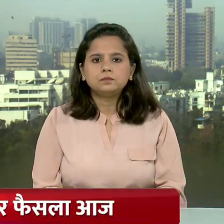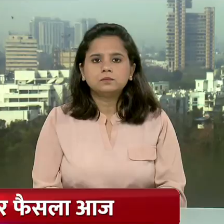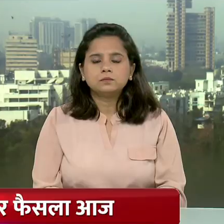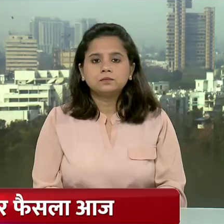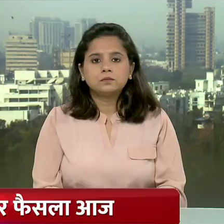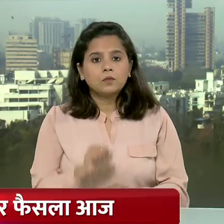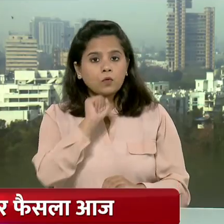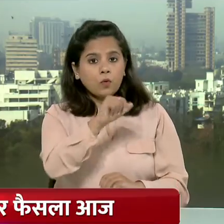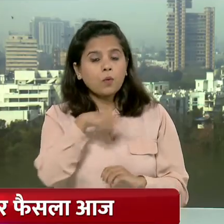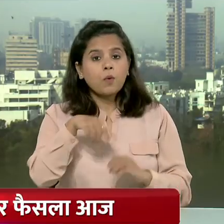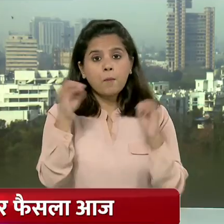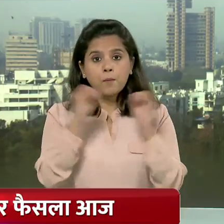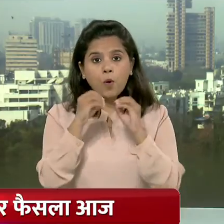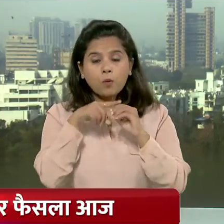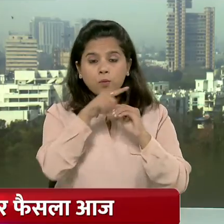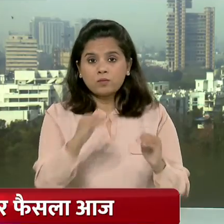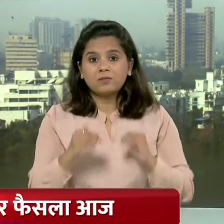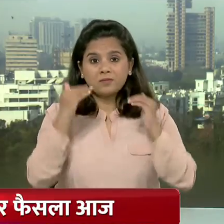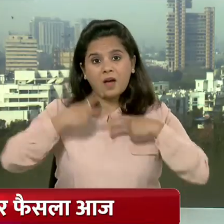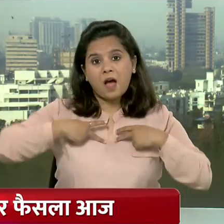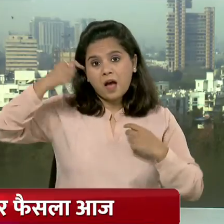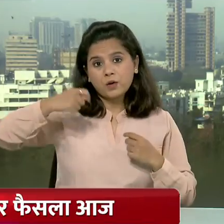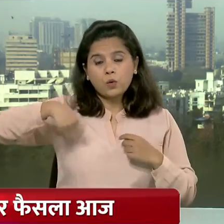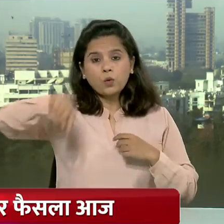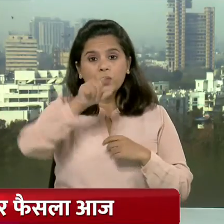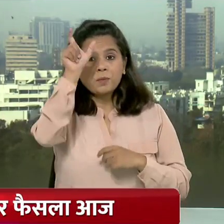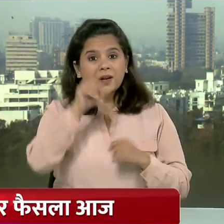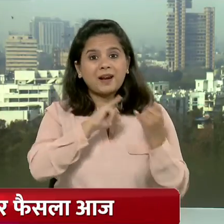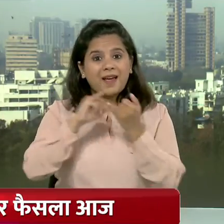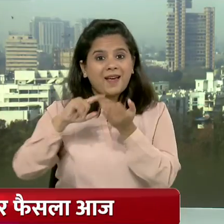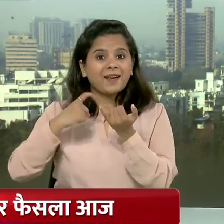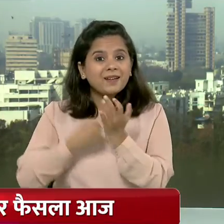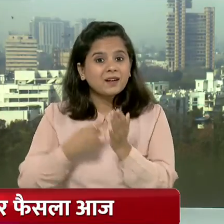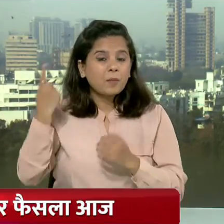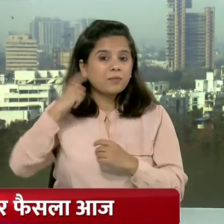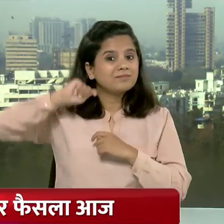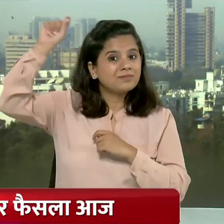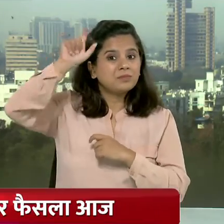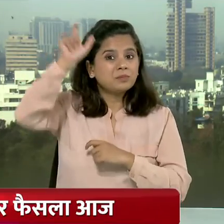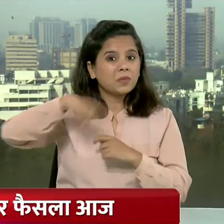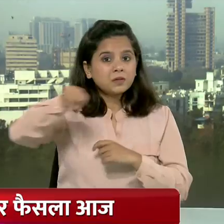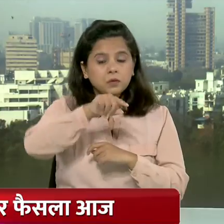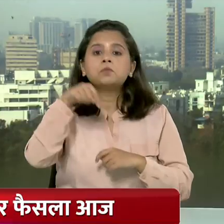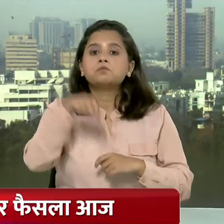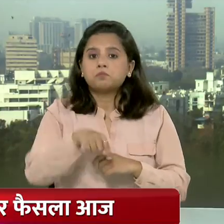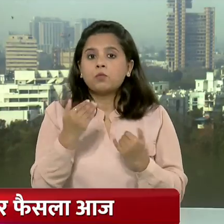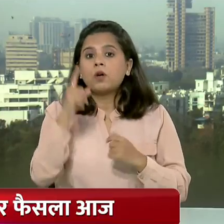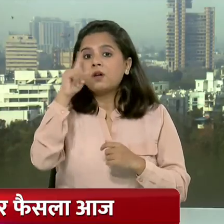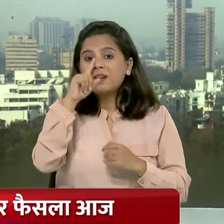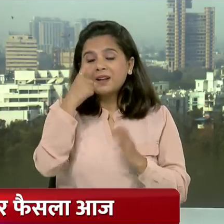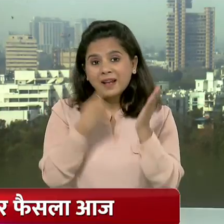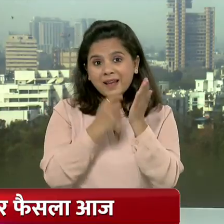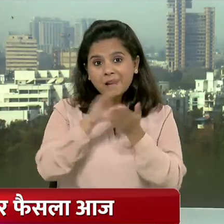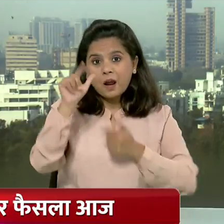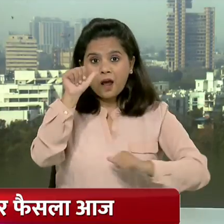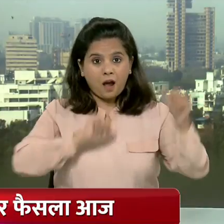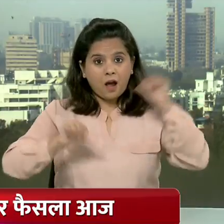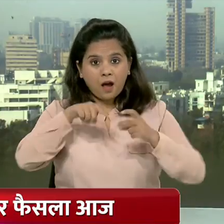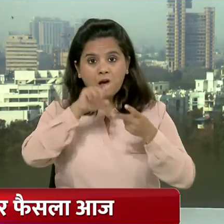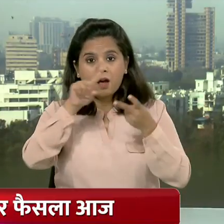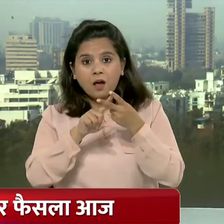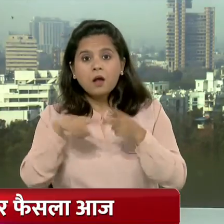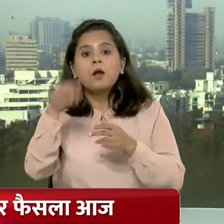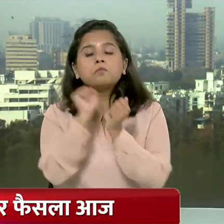और बंबई उच्ञायाले अभिनेता सुशान सिंग राजपूद मौत मामले में आज कर सकता है मुख्यारो पी व्रिया और भाई शोवे की